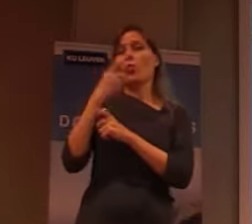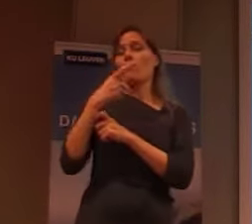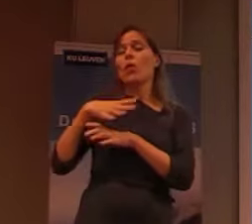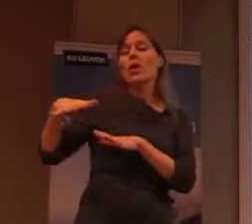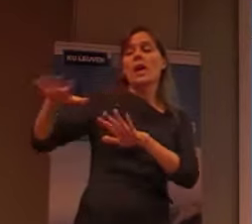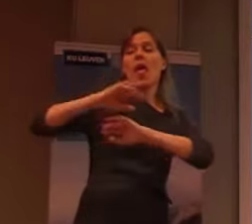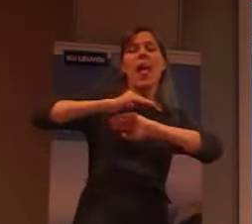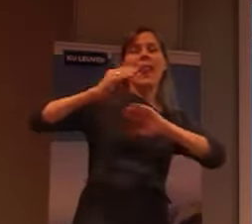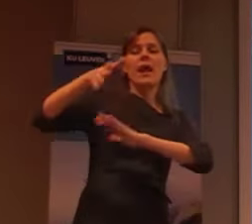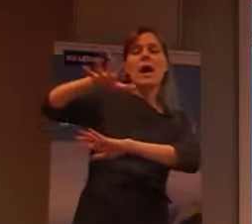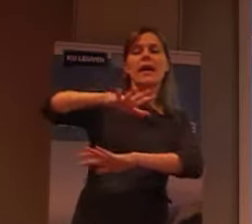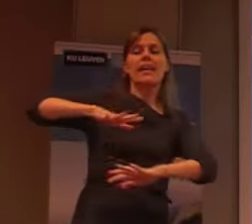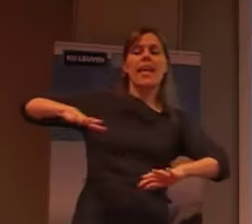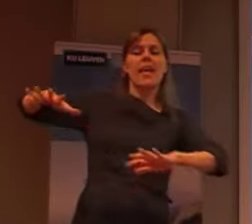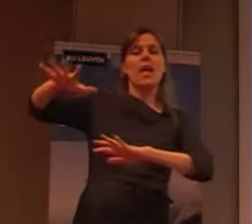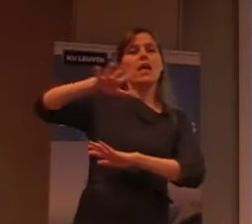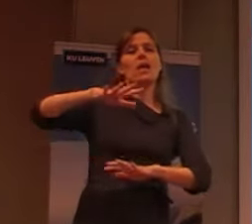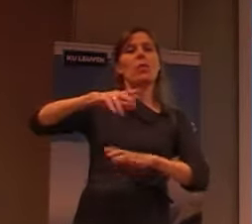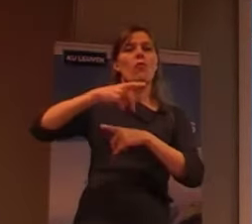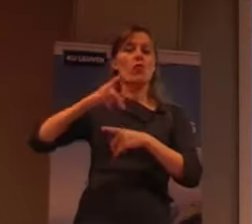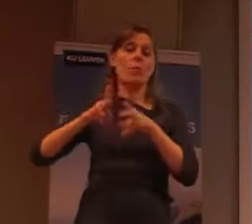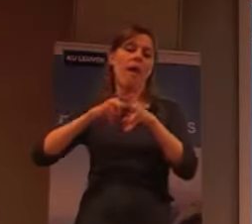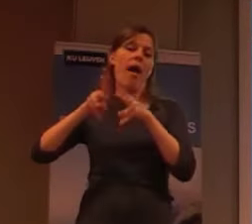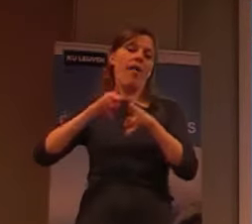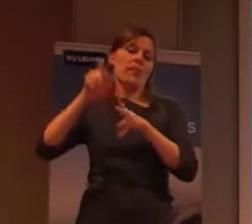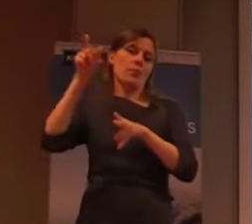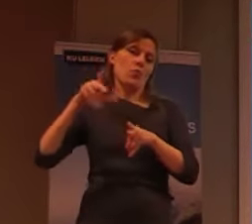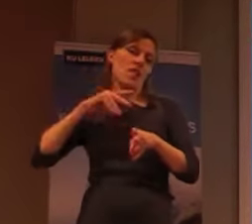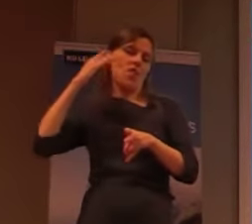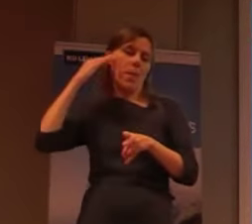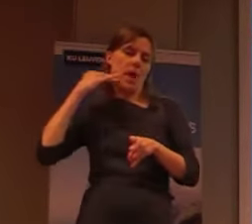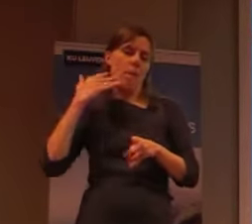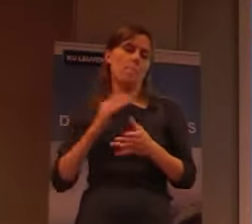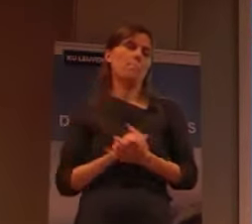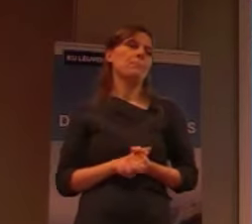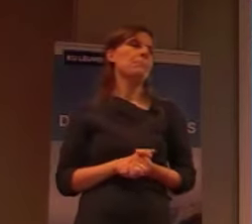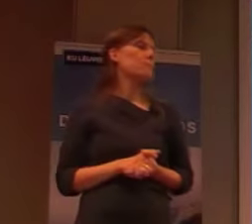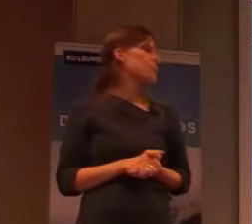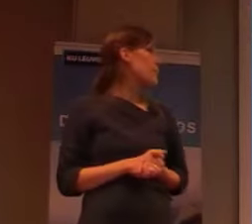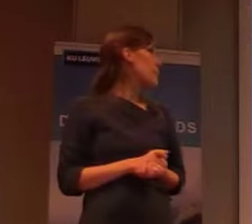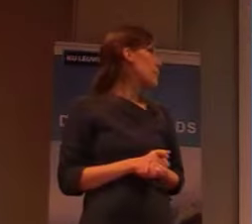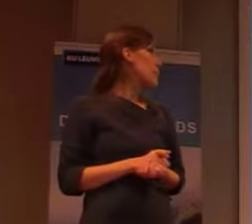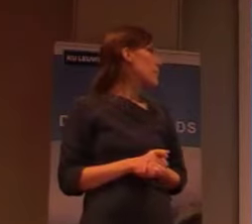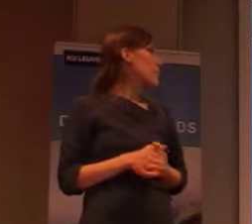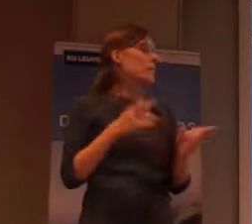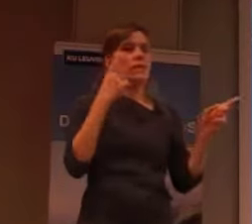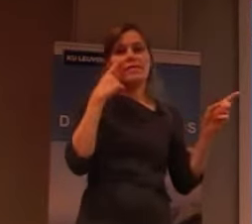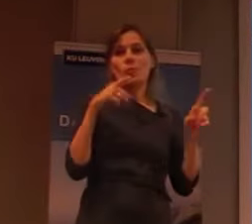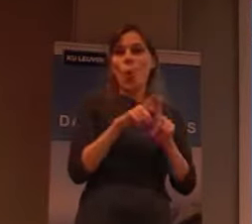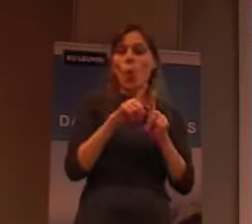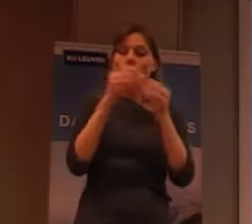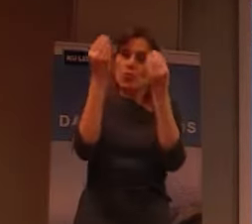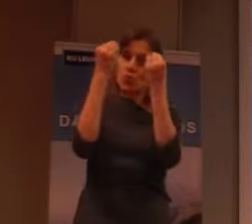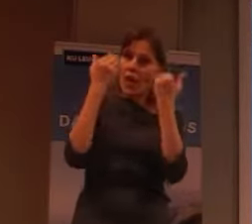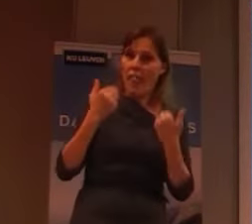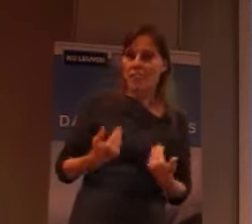regio, voor behandeling van mensen met Gepra. En dan waren daar ook studenten bij, en dus, de